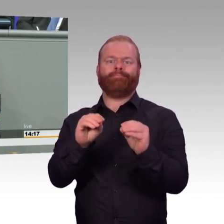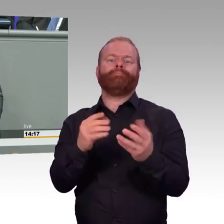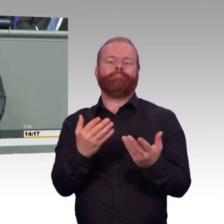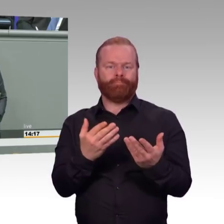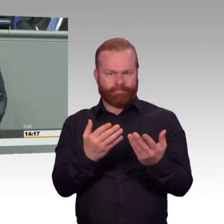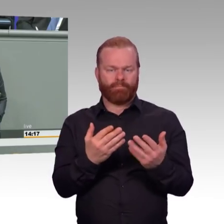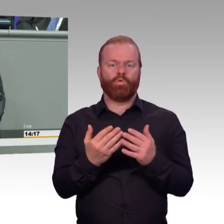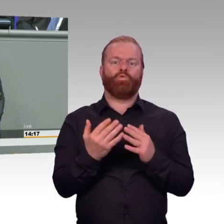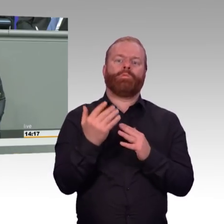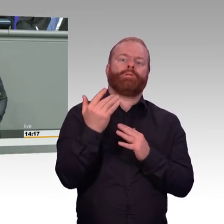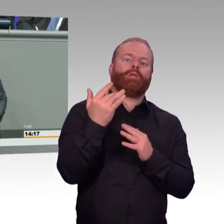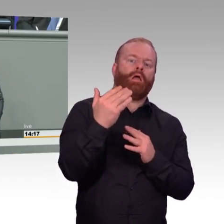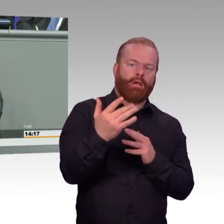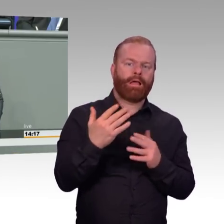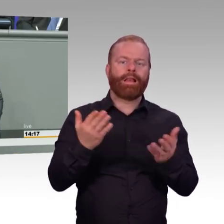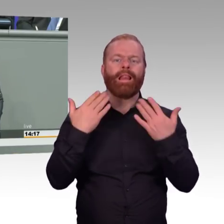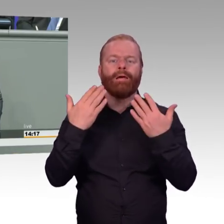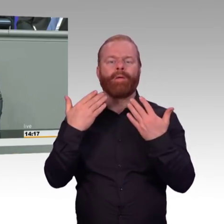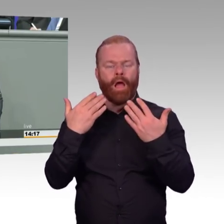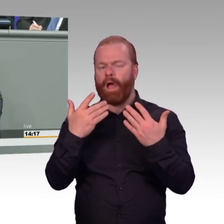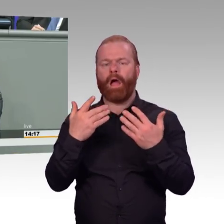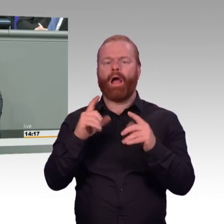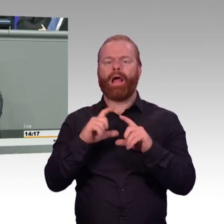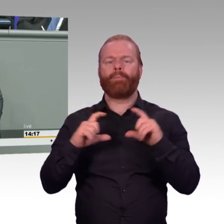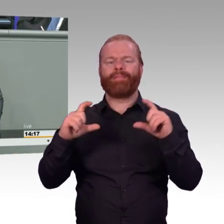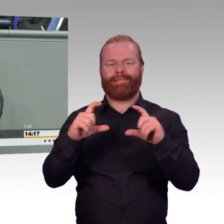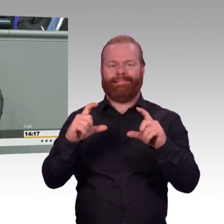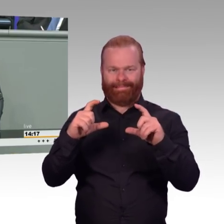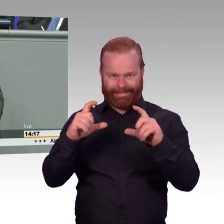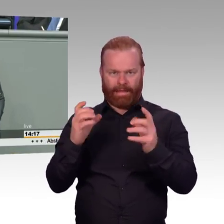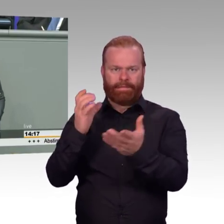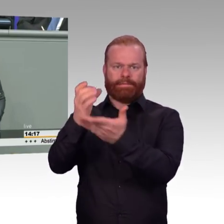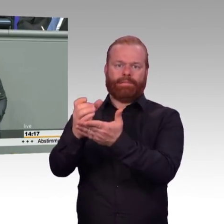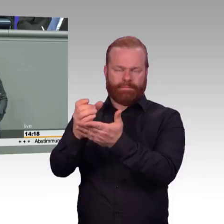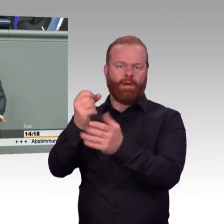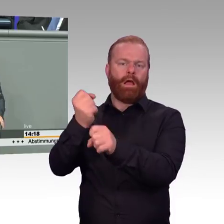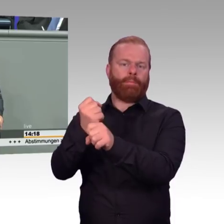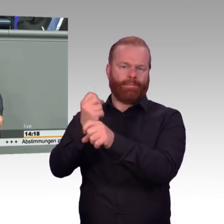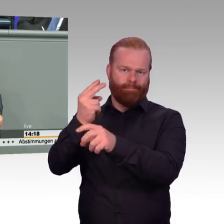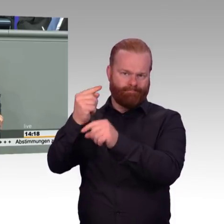die Äußerung von Herrn Lemmel jetzt noch mal kurz hervorzitiere. Herr Lemmel, mir ist da schon ein bisschen